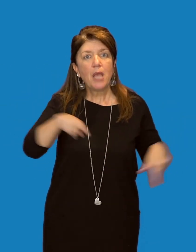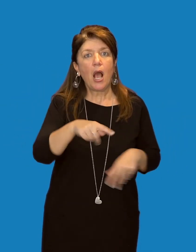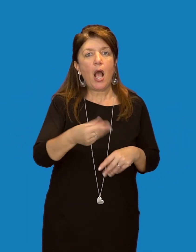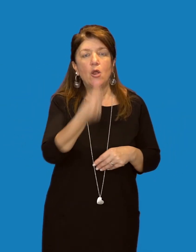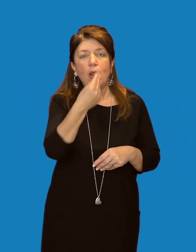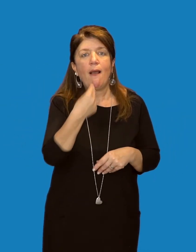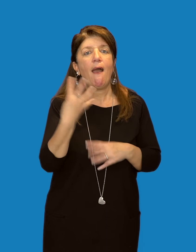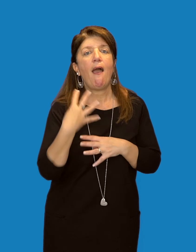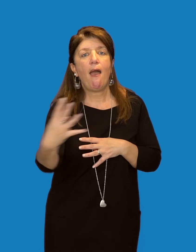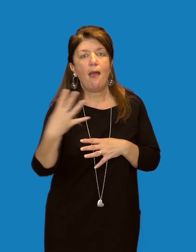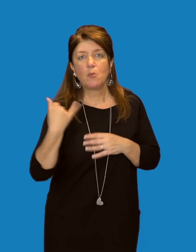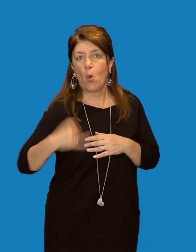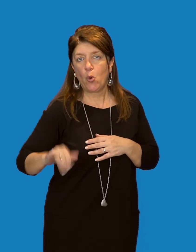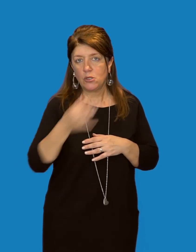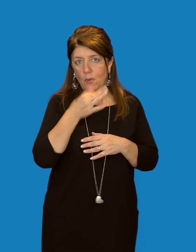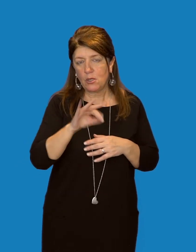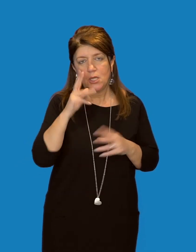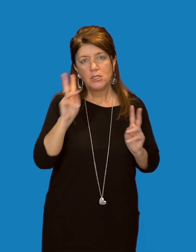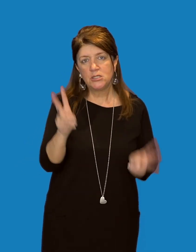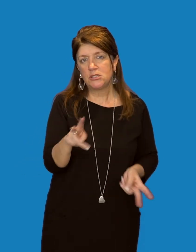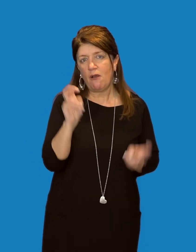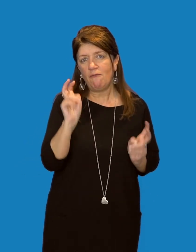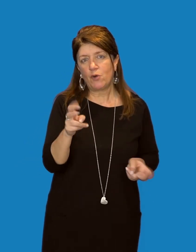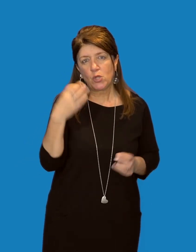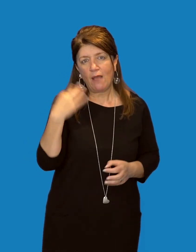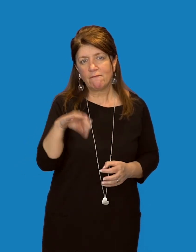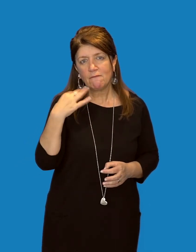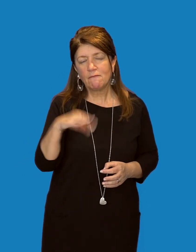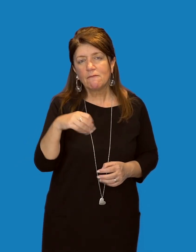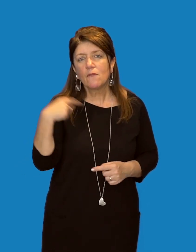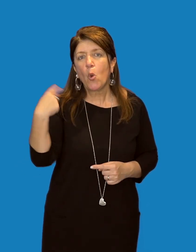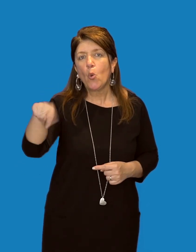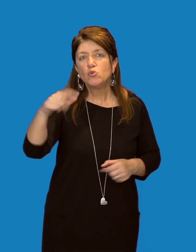opportunista, capace di sfruttare ogni genere di attività dell'uomo.